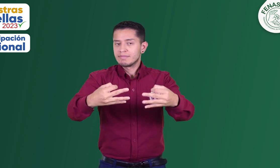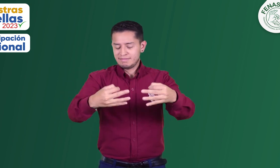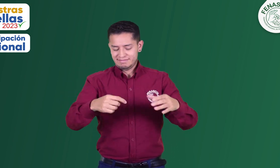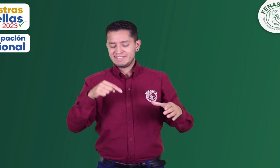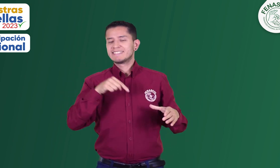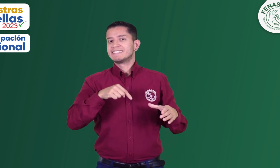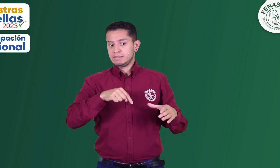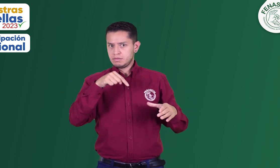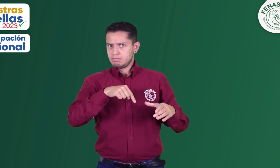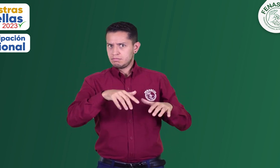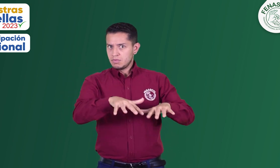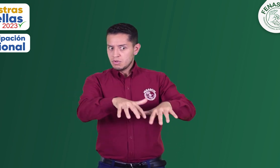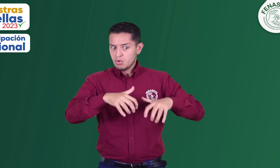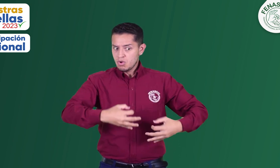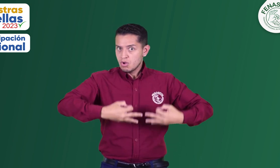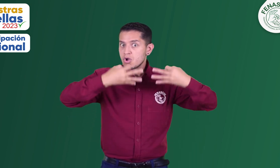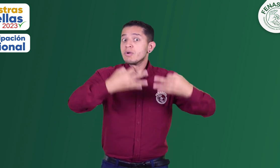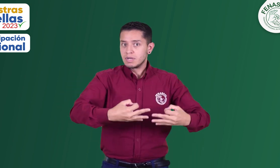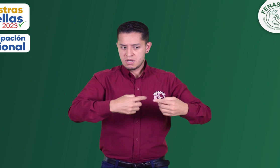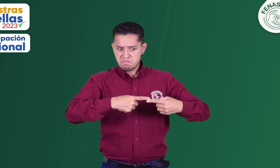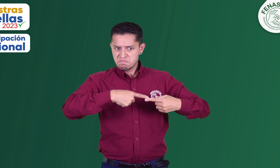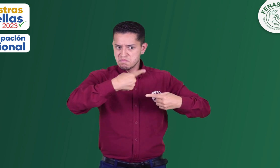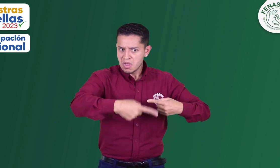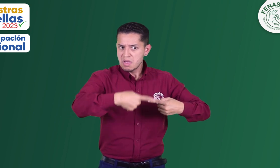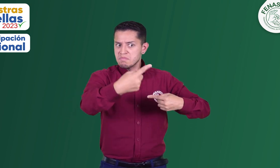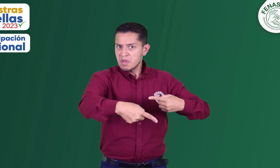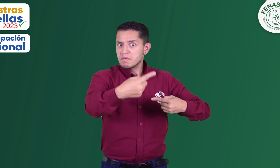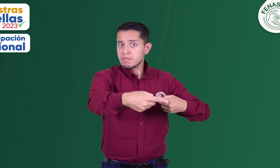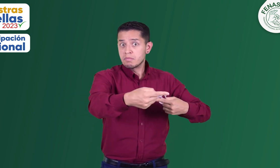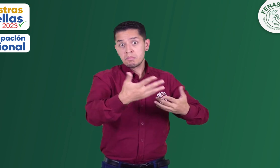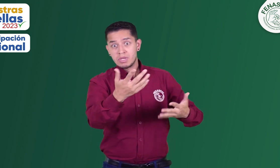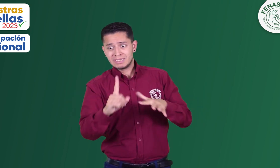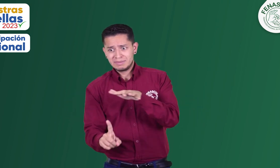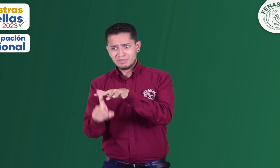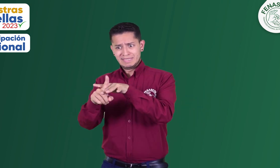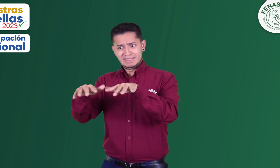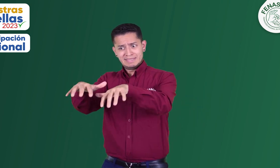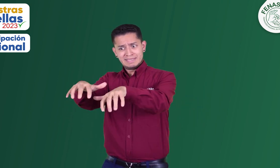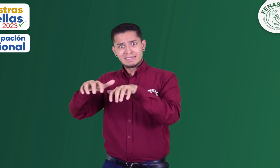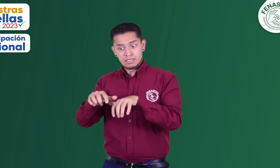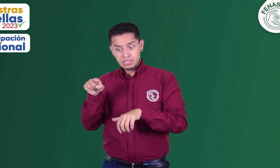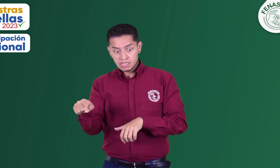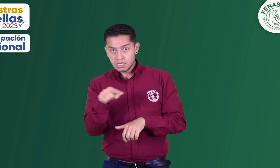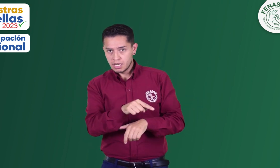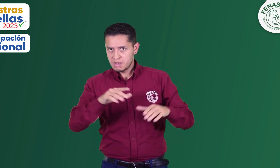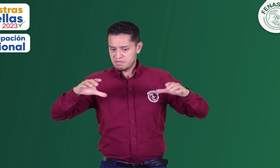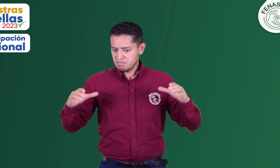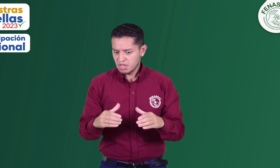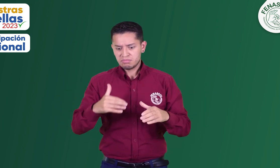José Antonio Leal, director técnico de FENASCOL, consejero nacional de discapacidad